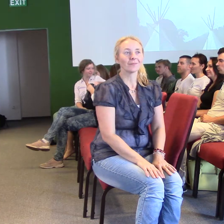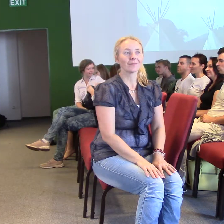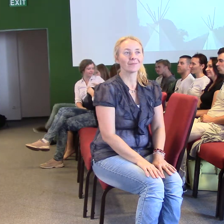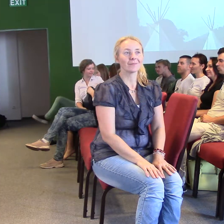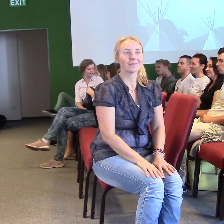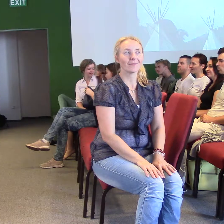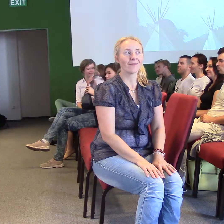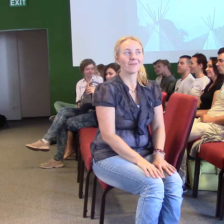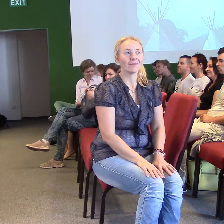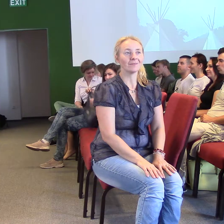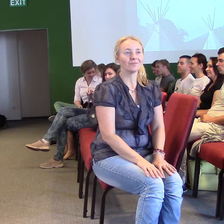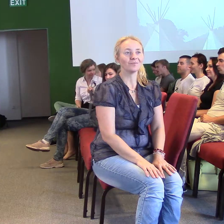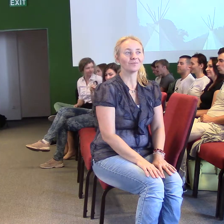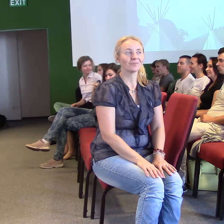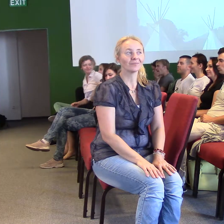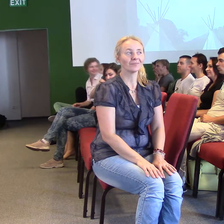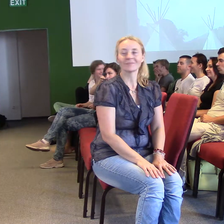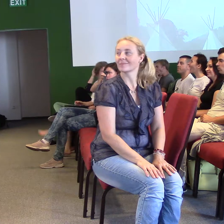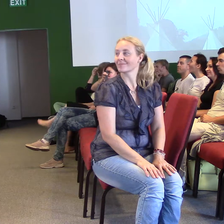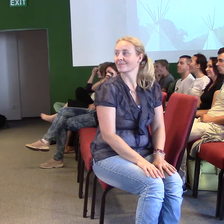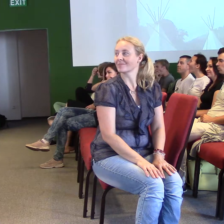Očekávají začátek školního roku, je to tak? Je to tak. Že jo?